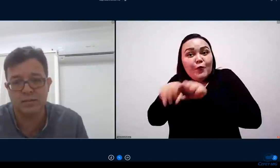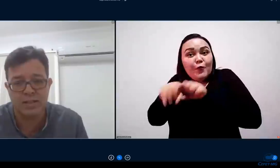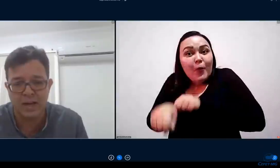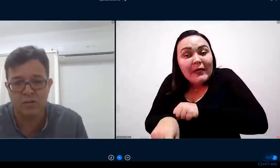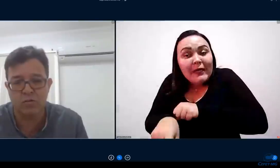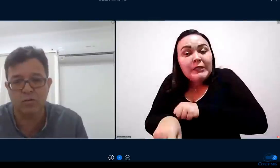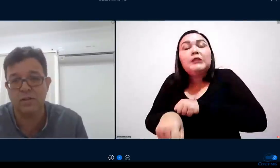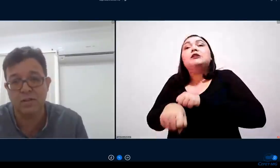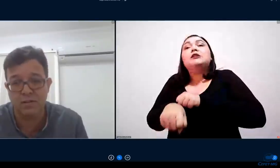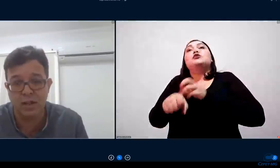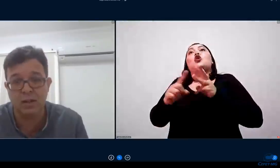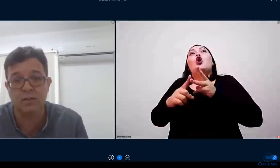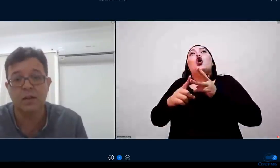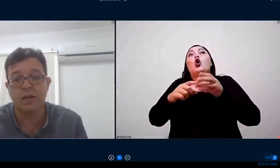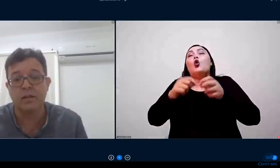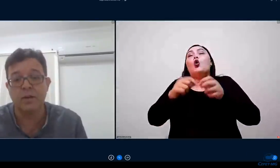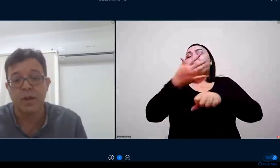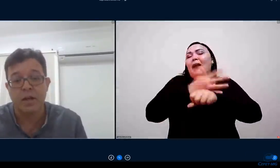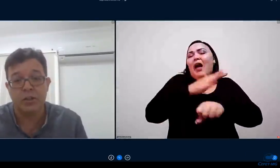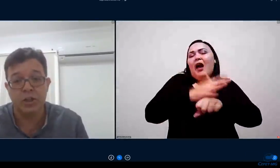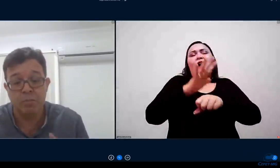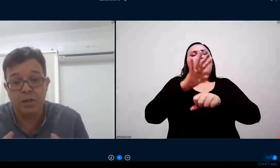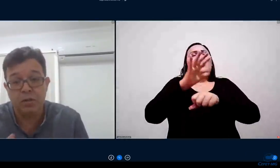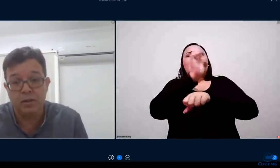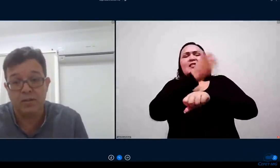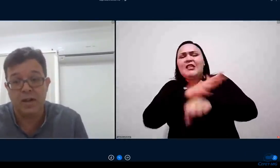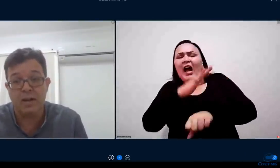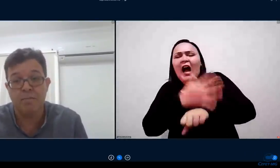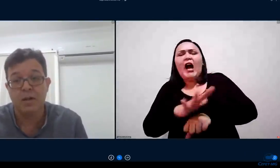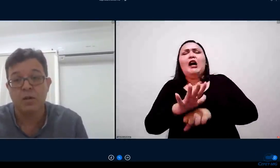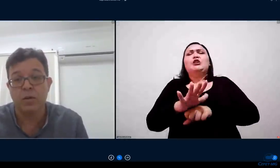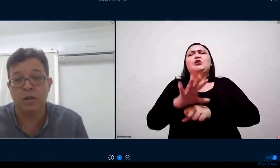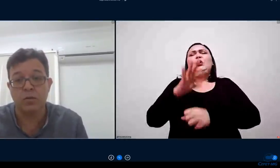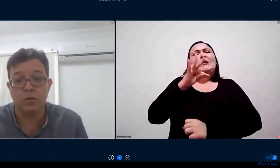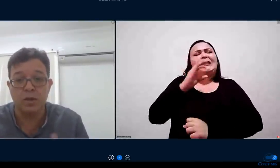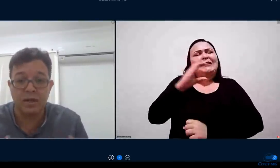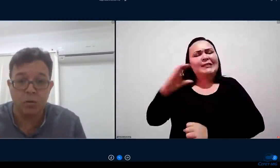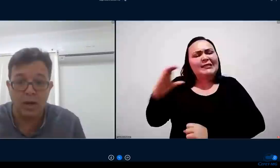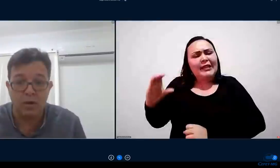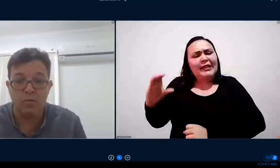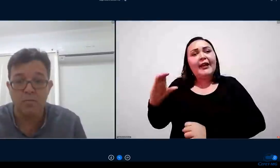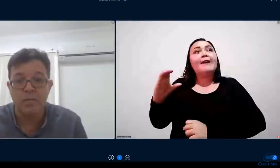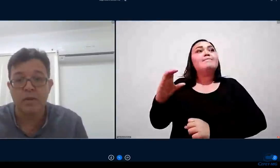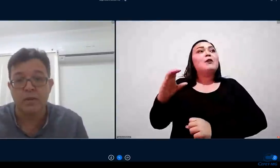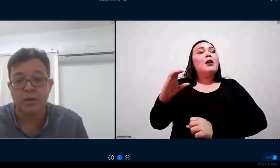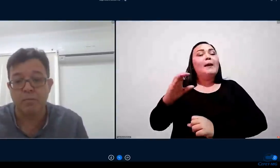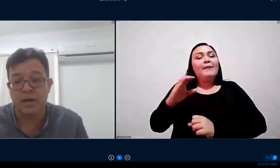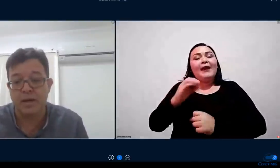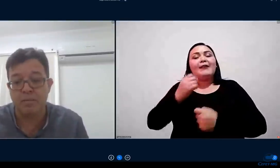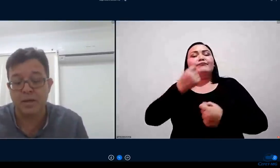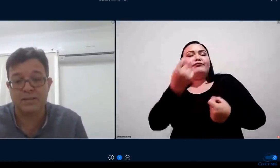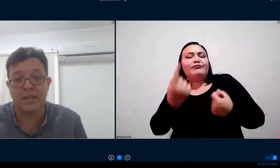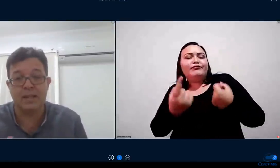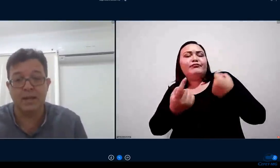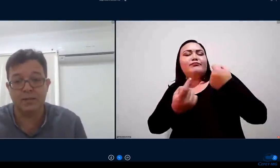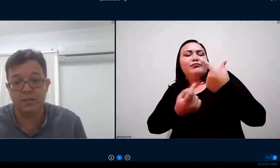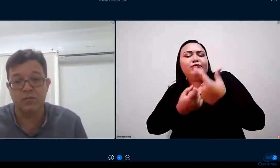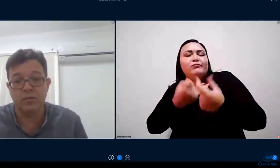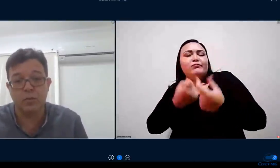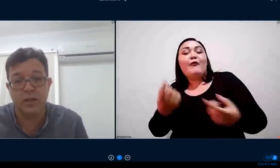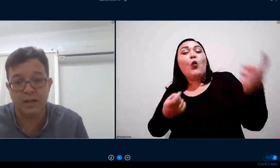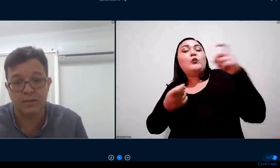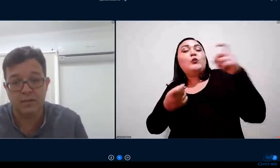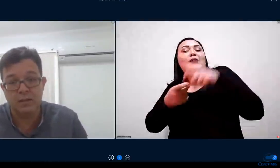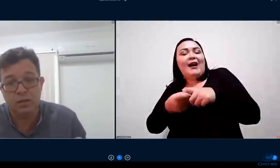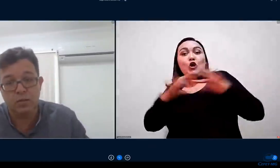práticas estágios TCCs a gente ia priorizar o retorno gradual para sanar